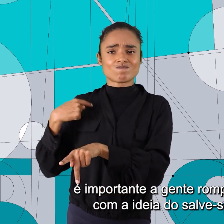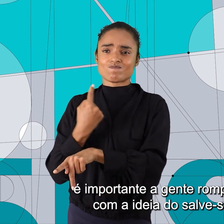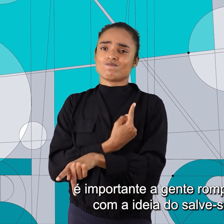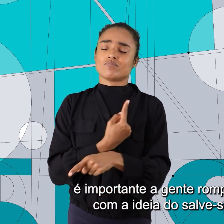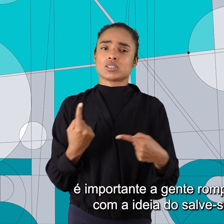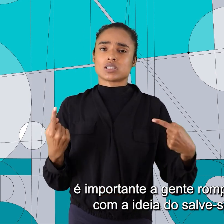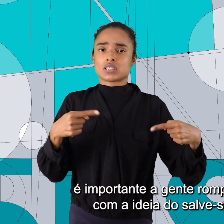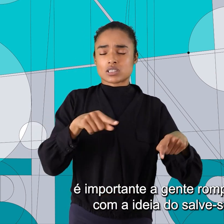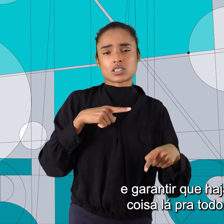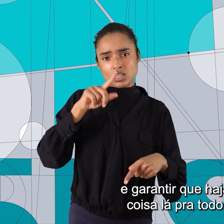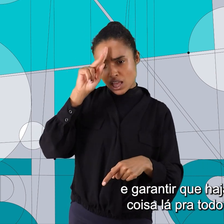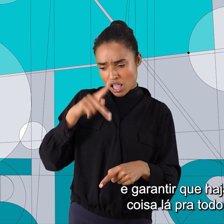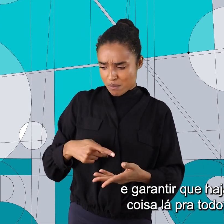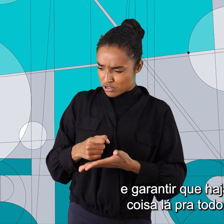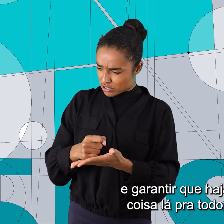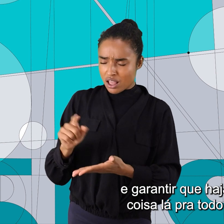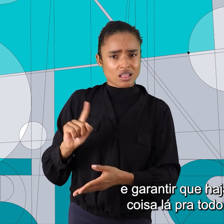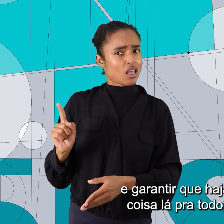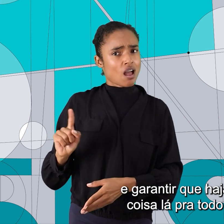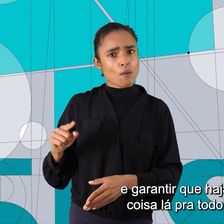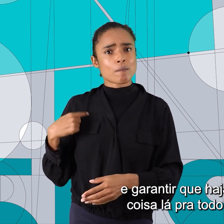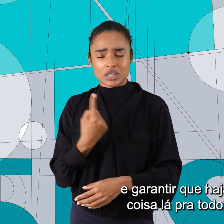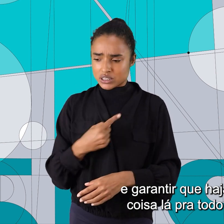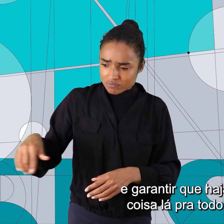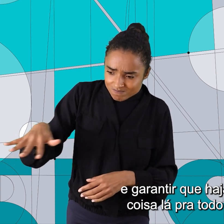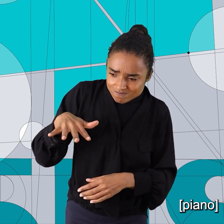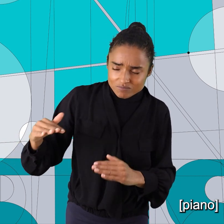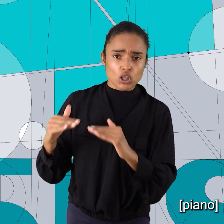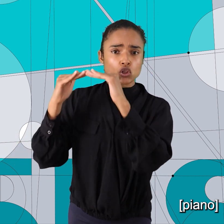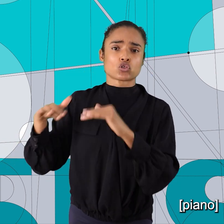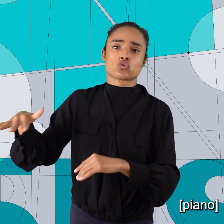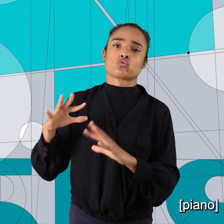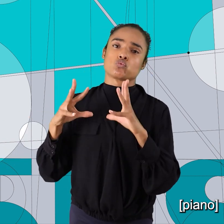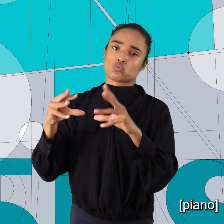uma vez para a ideia do salve-se quem puder e garantir que haja alguma coisa lá para todo mundo.